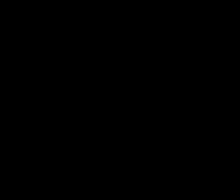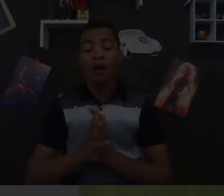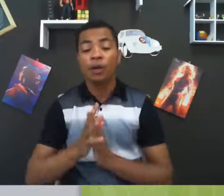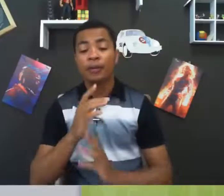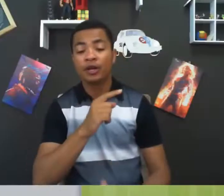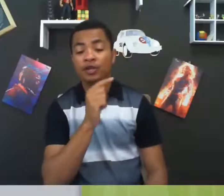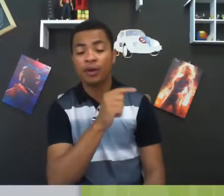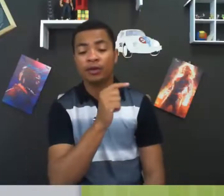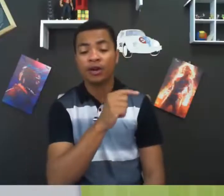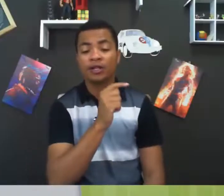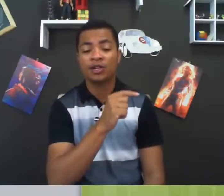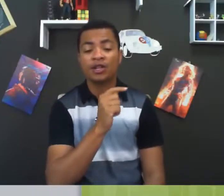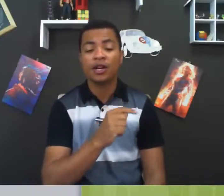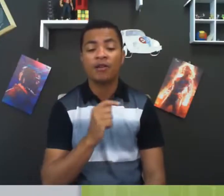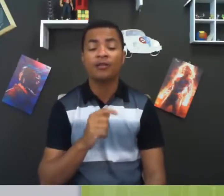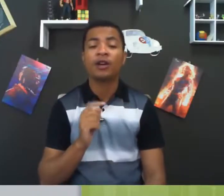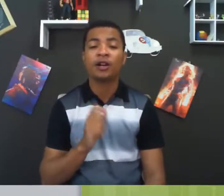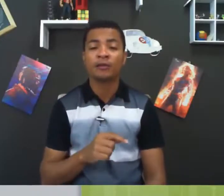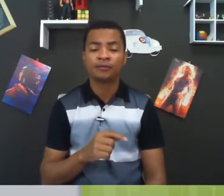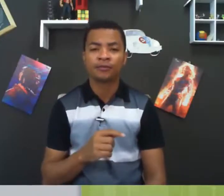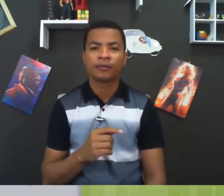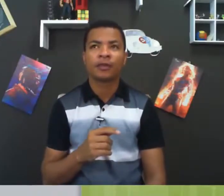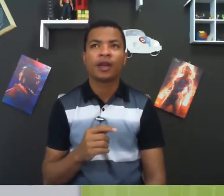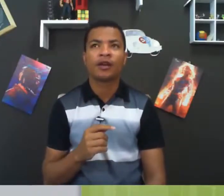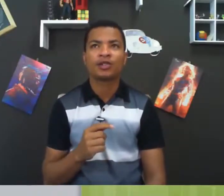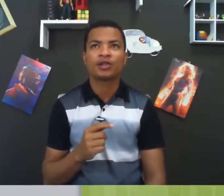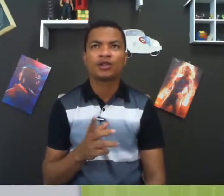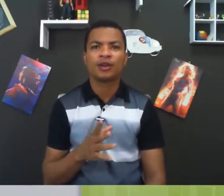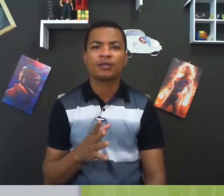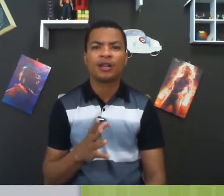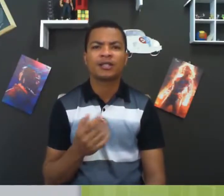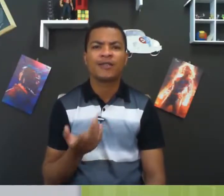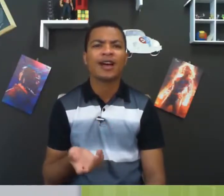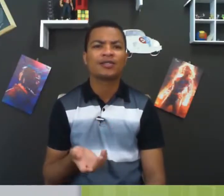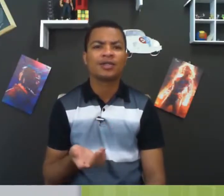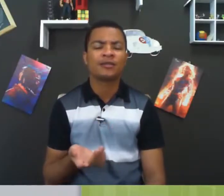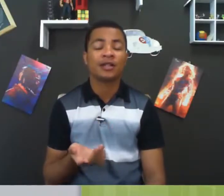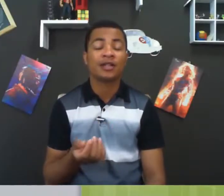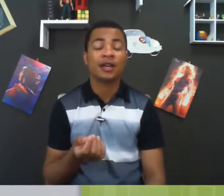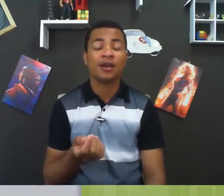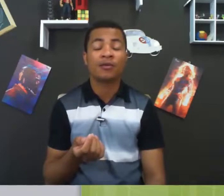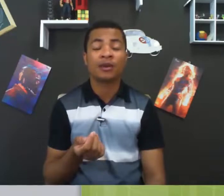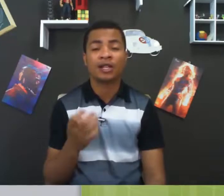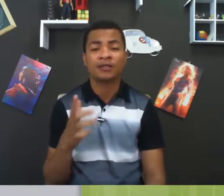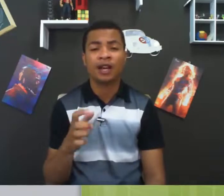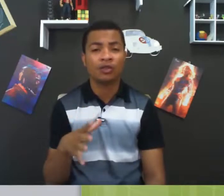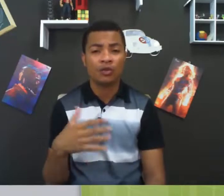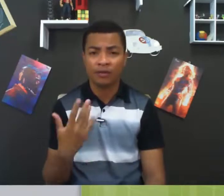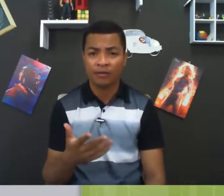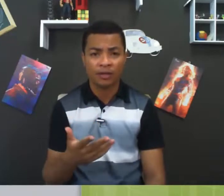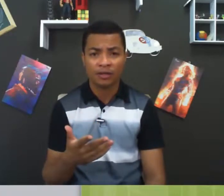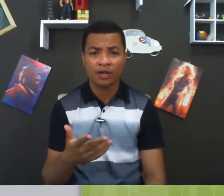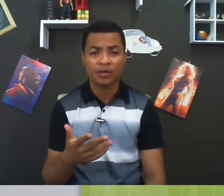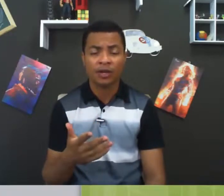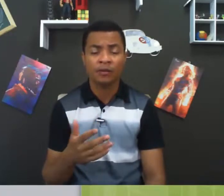O primeiro instrumento da nossa listinha ali é o violão. Eu acho que é o instrumento mais fácil de se fazer. É um classificador que vai fazer o sinal de violão.